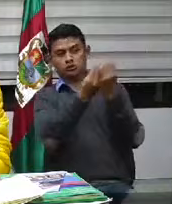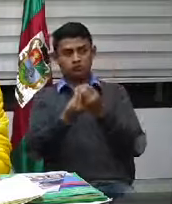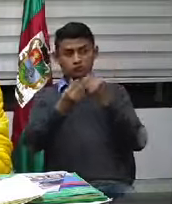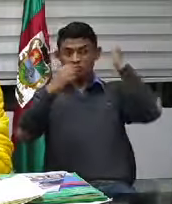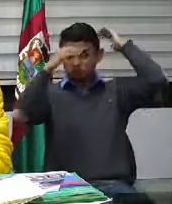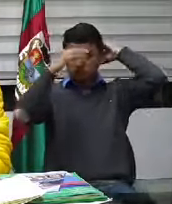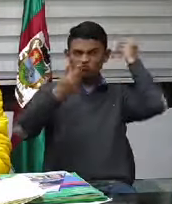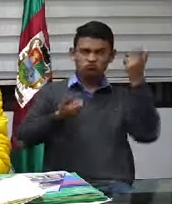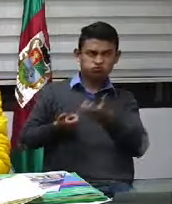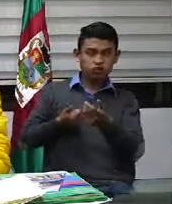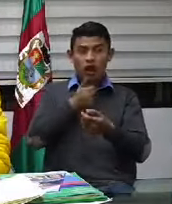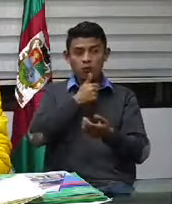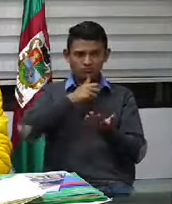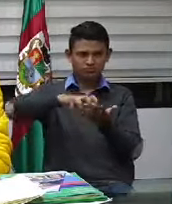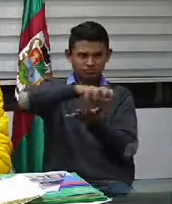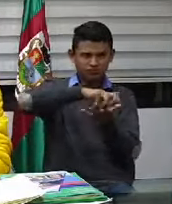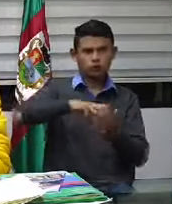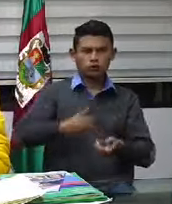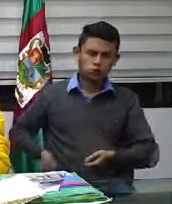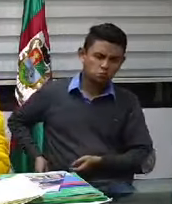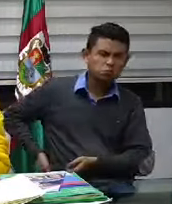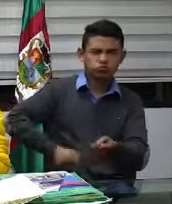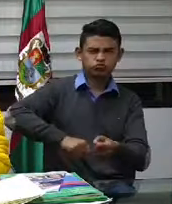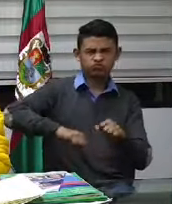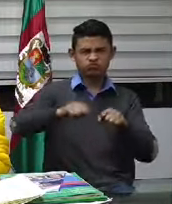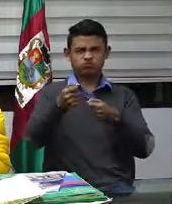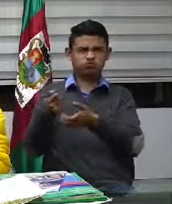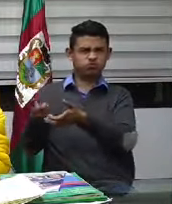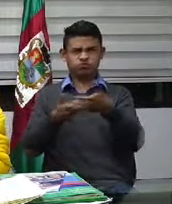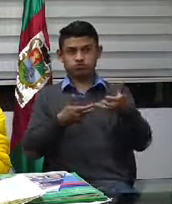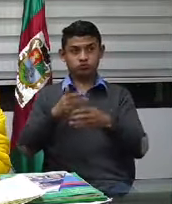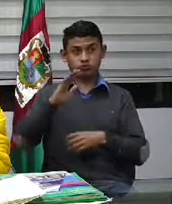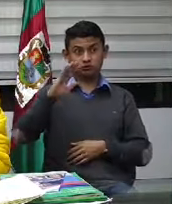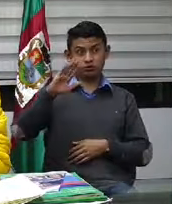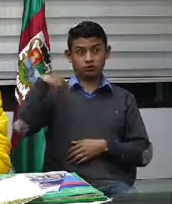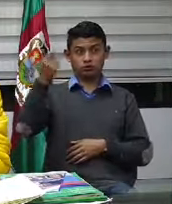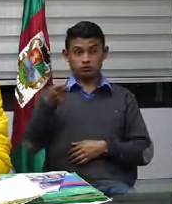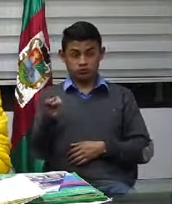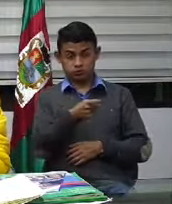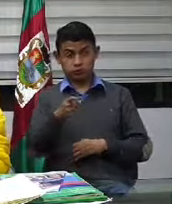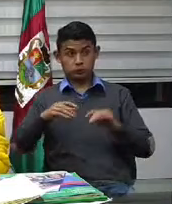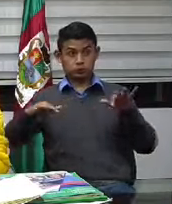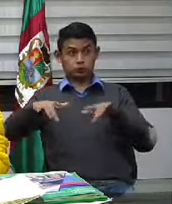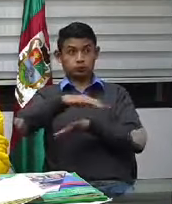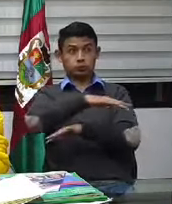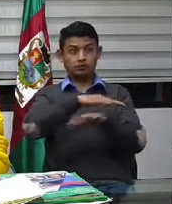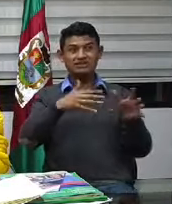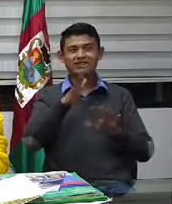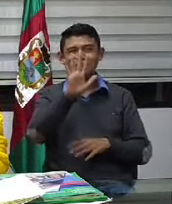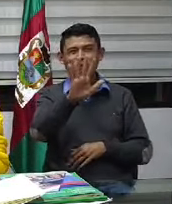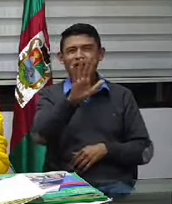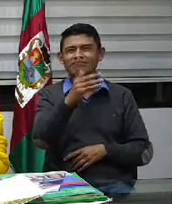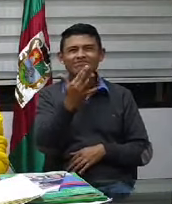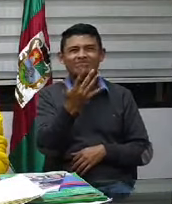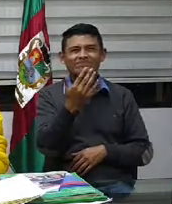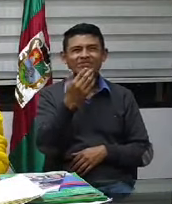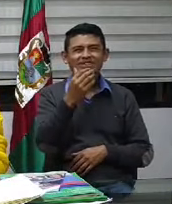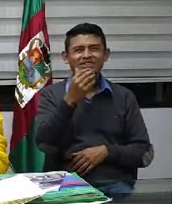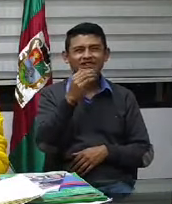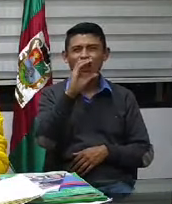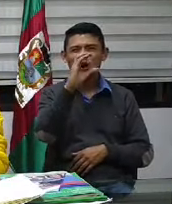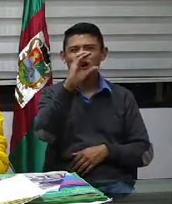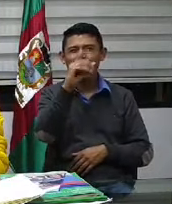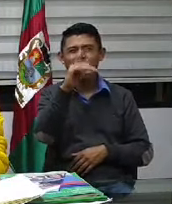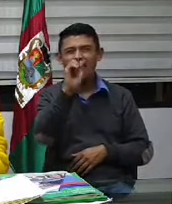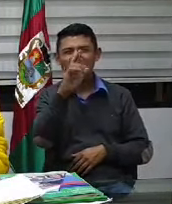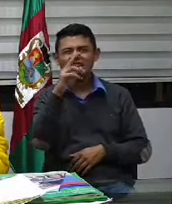jabonosa y después pasan con aspersión y se va a colocar el amonio cuaternario. Estas tareas de desinfección deben hacerse al menos cada